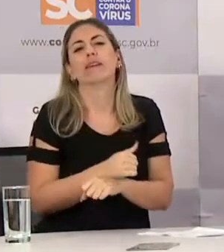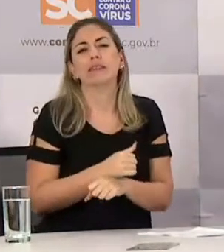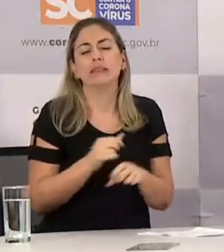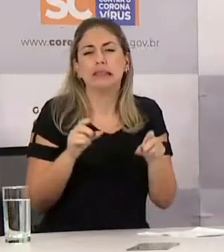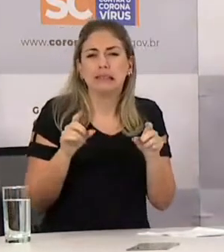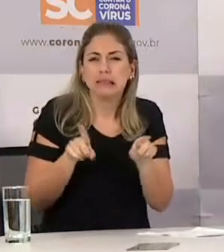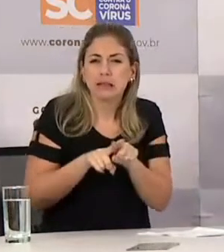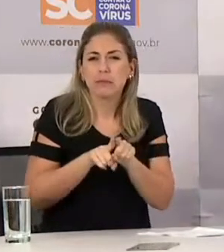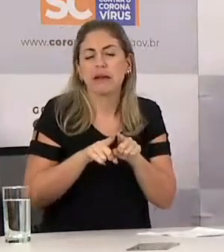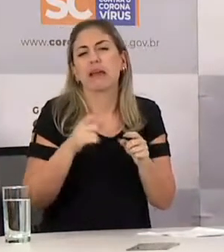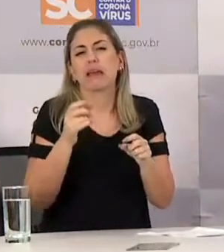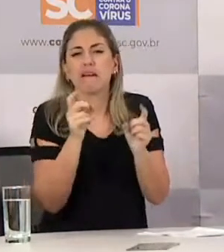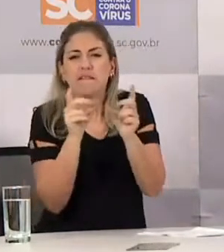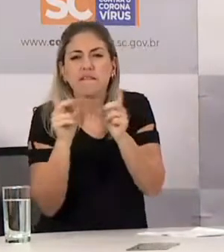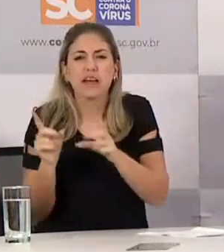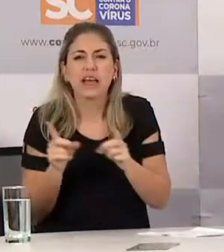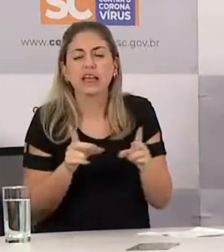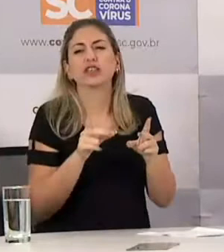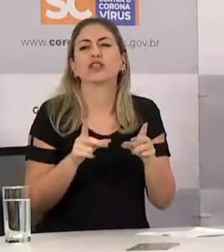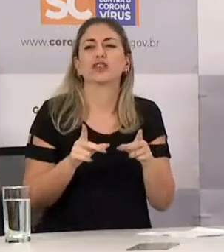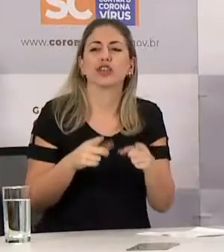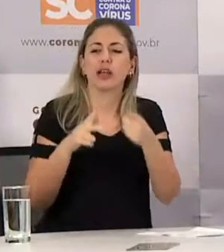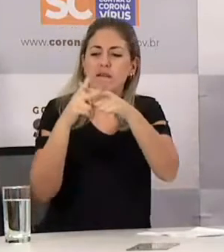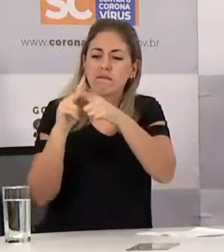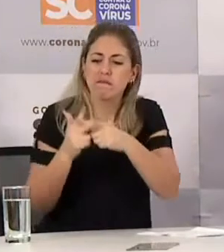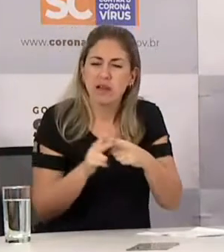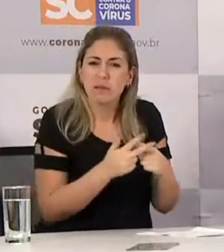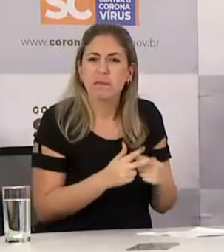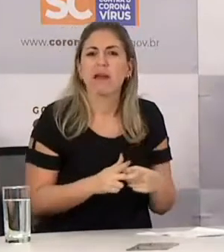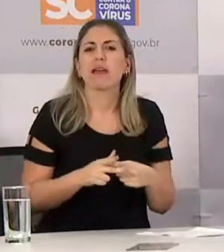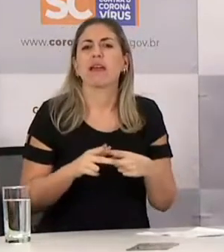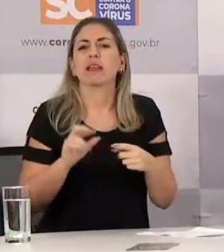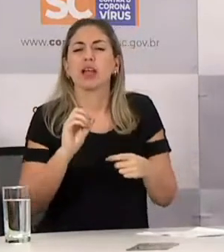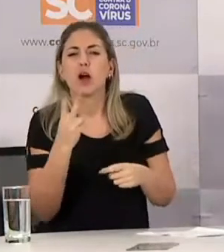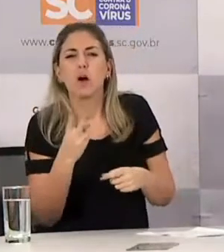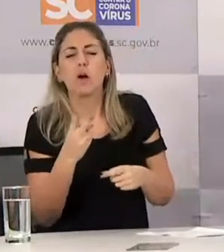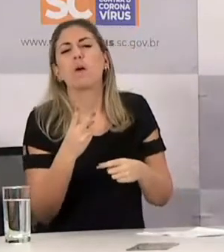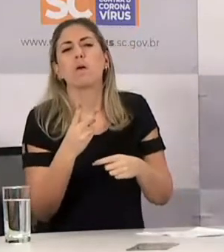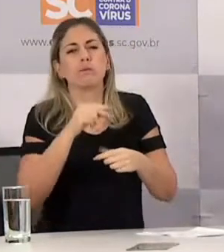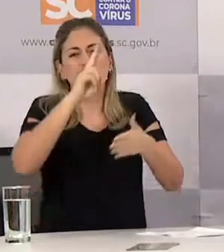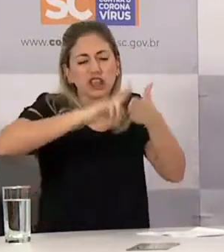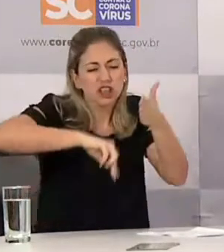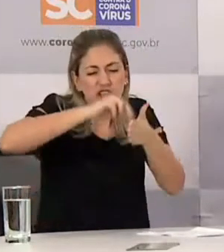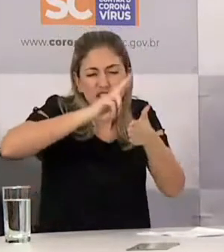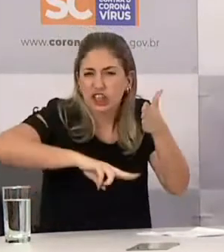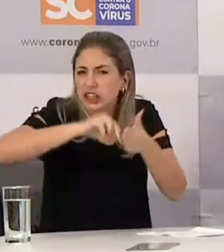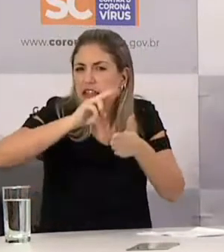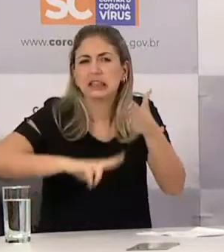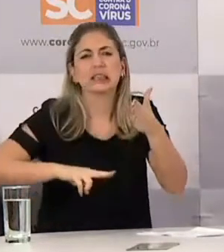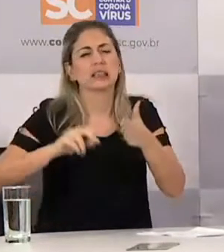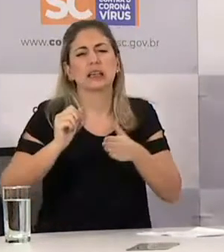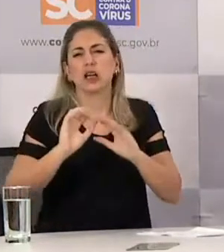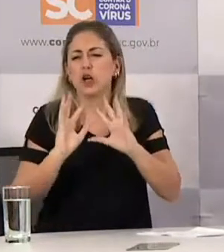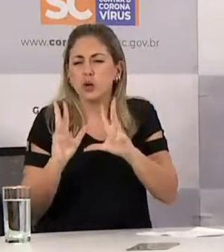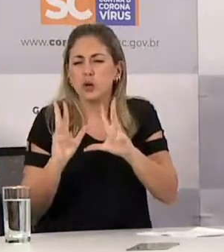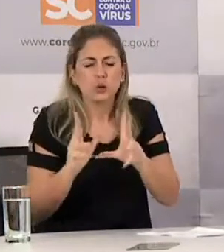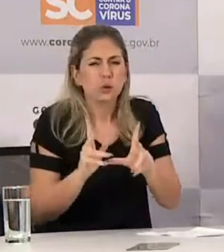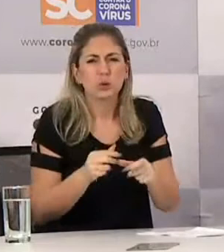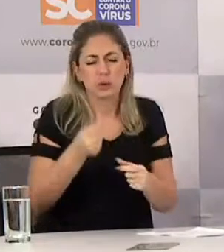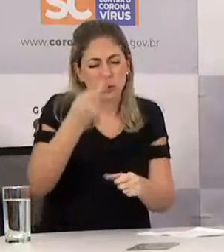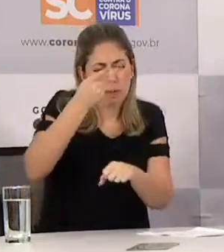ferramentas, material elétrico, cimento, tintas, vernizes e materiais para pintura,